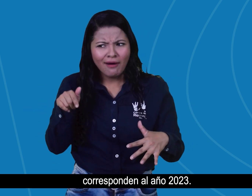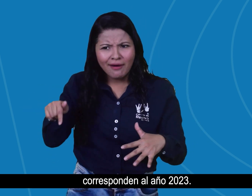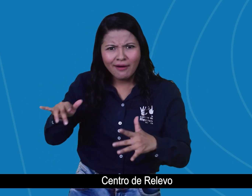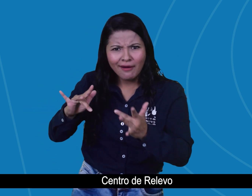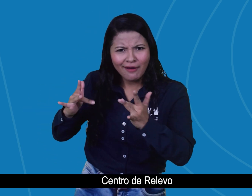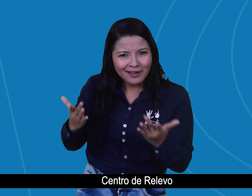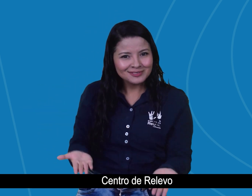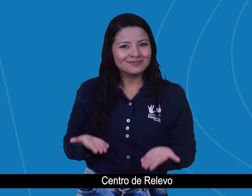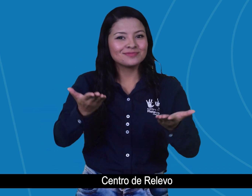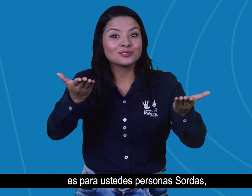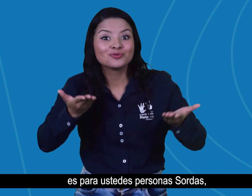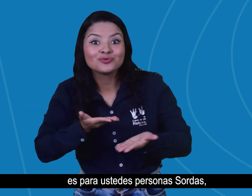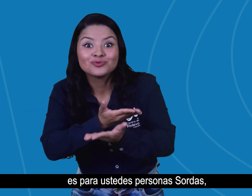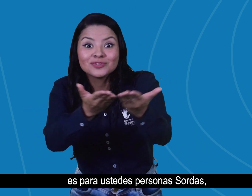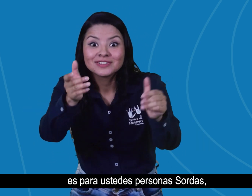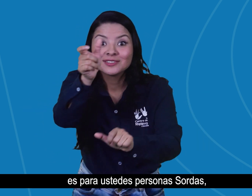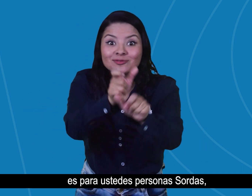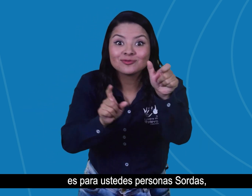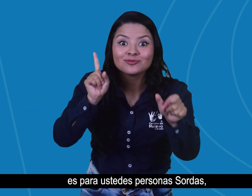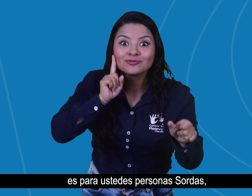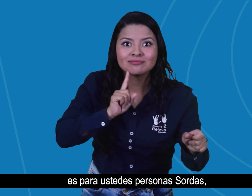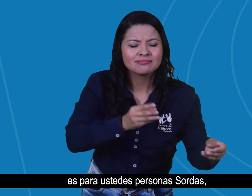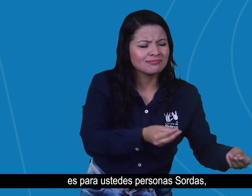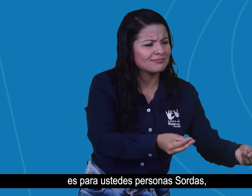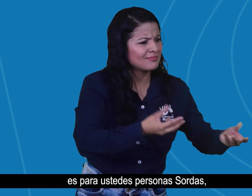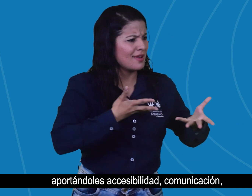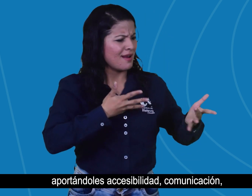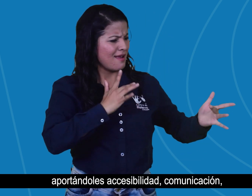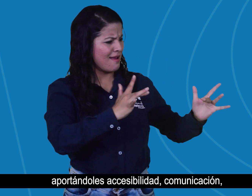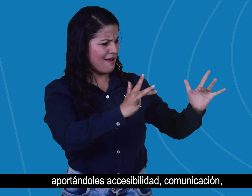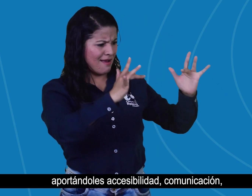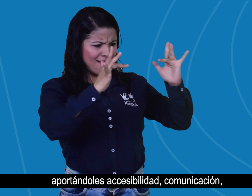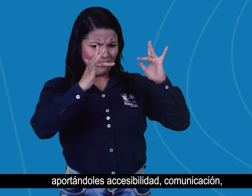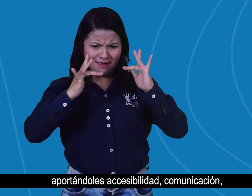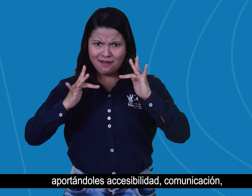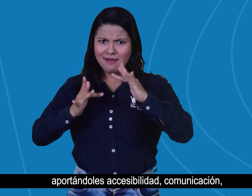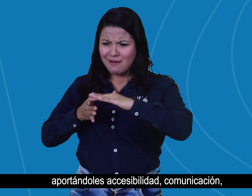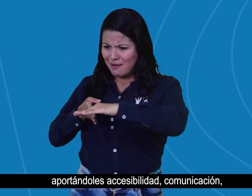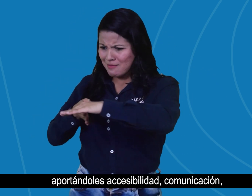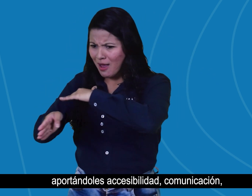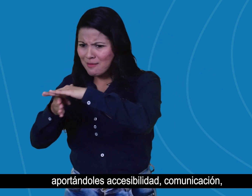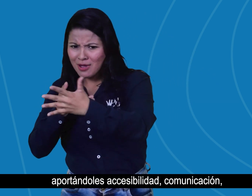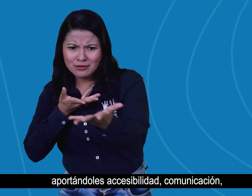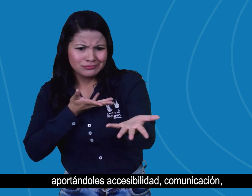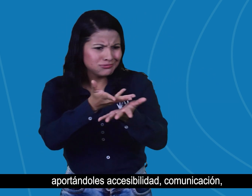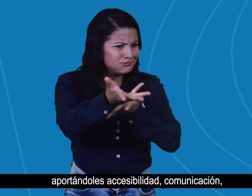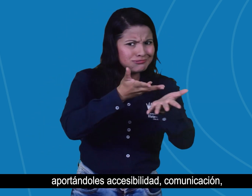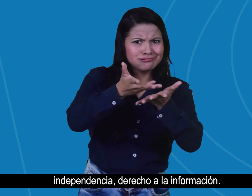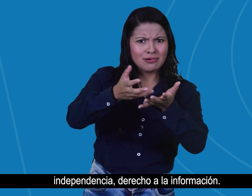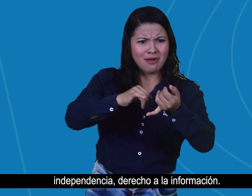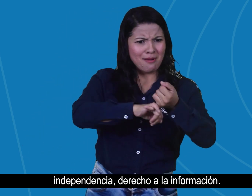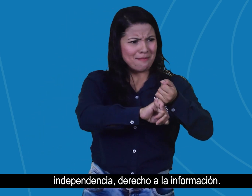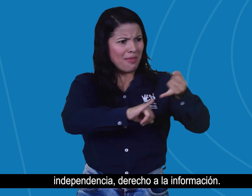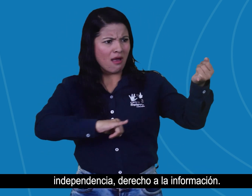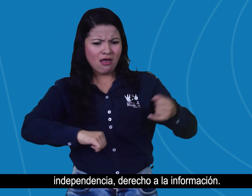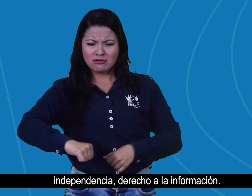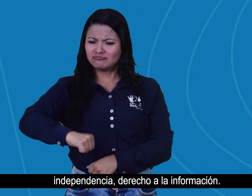Centro de relevo es para ustedes, personas sordas, aportándoles accesibilidad, comunicación, independencia,